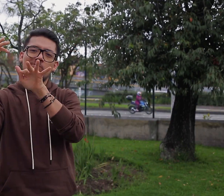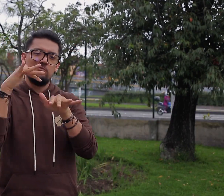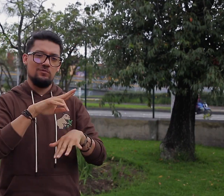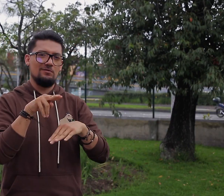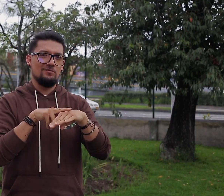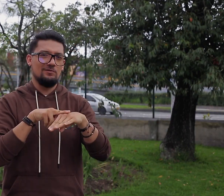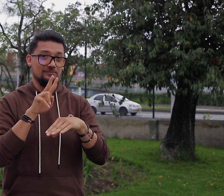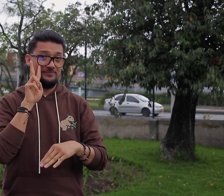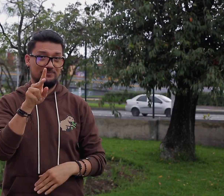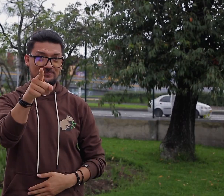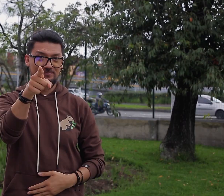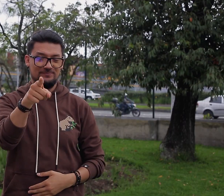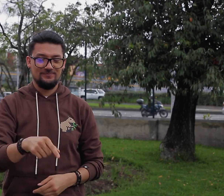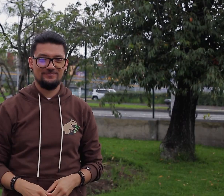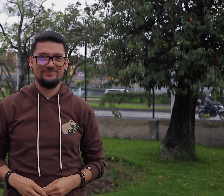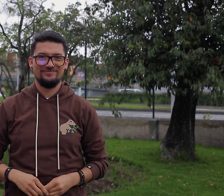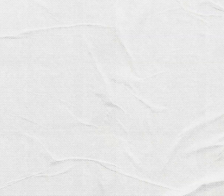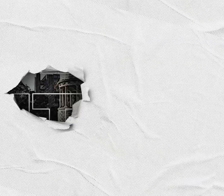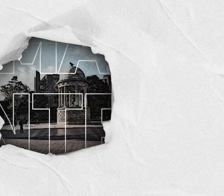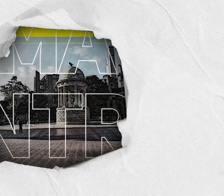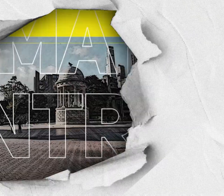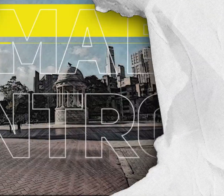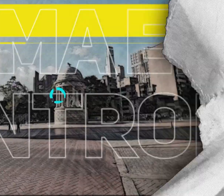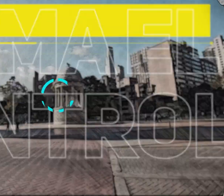páramos, fuentes naturales de agua.